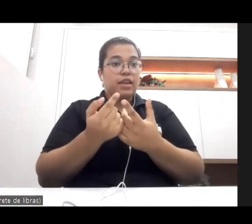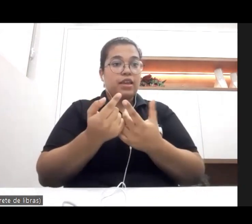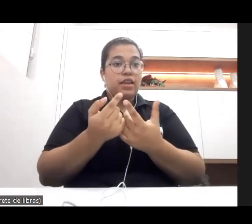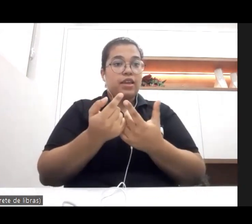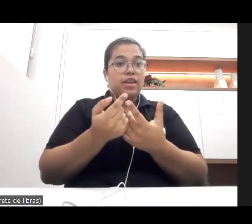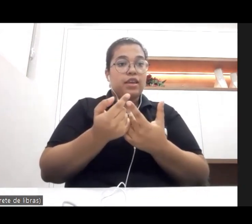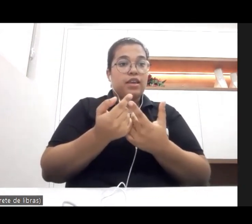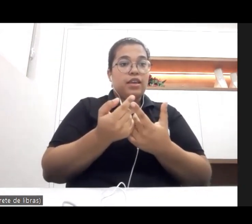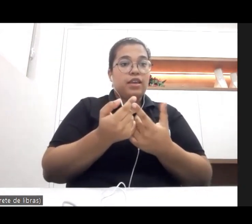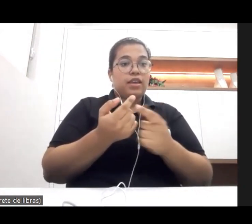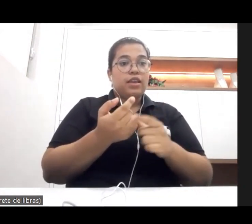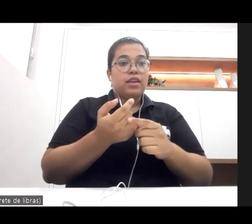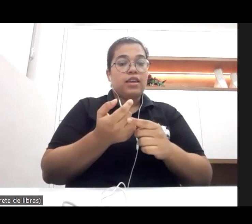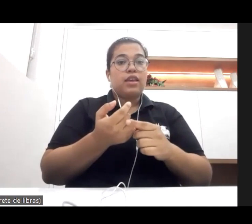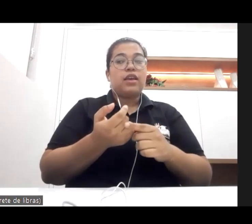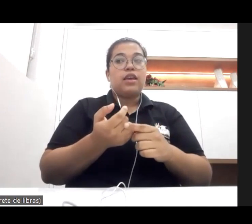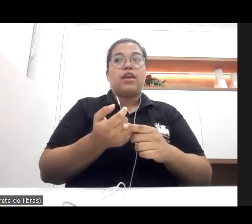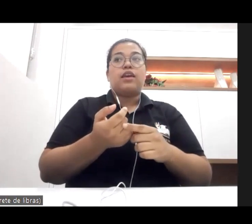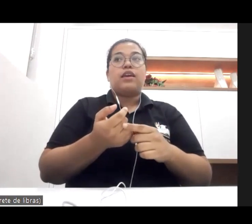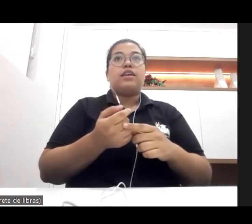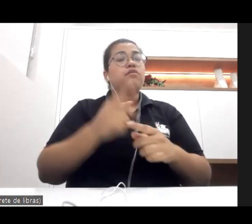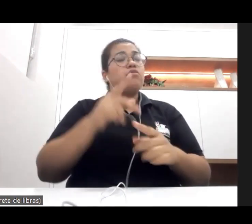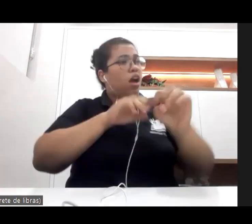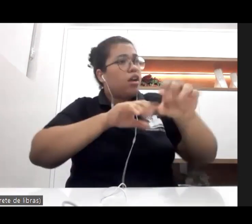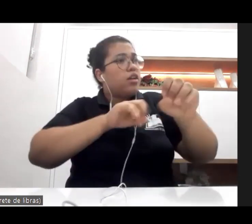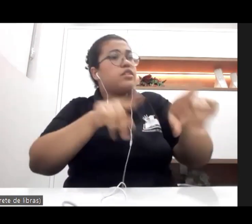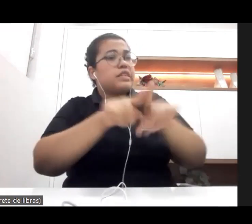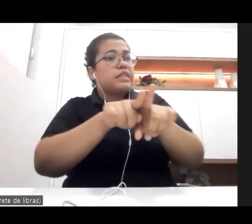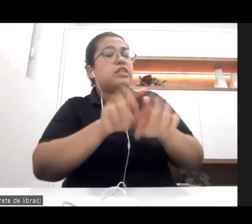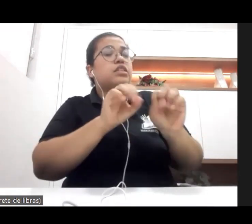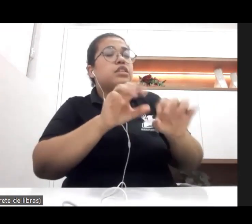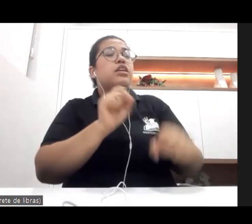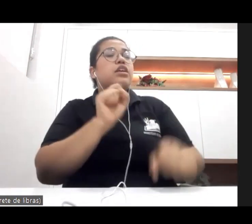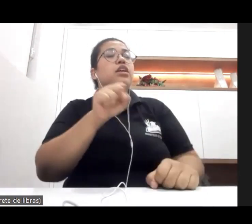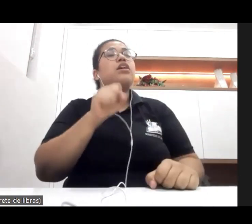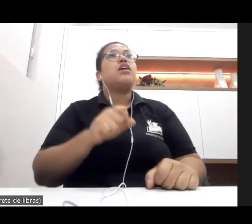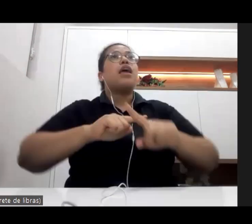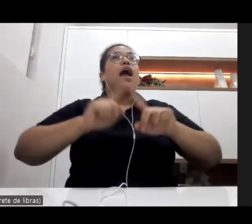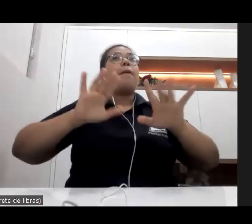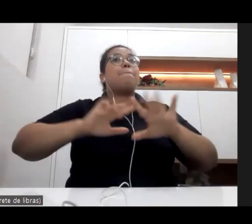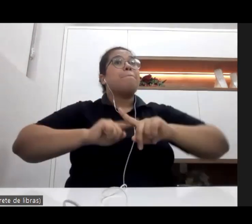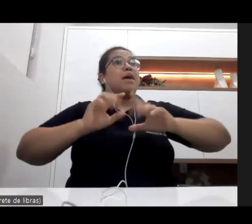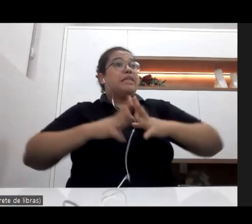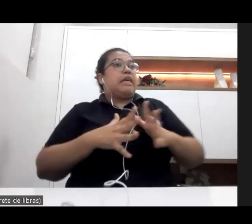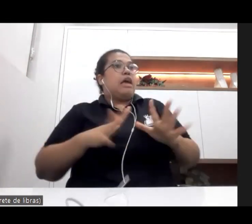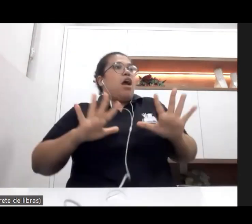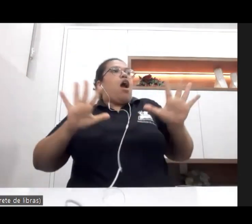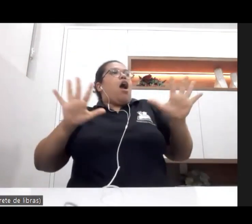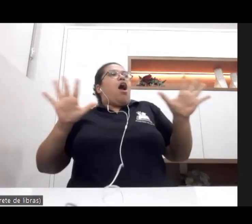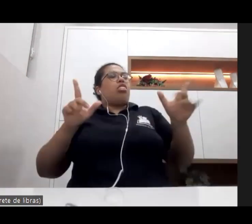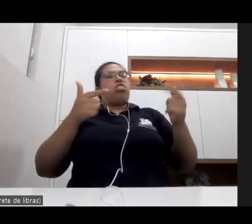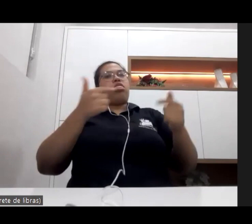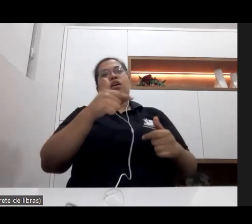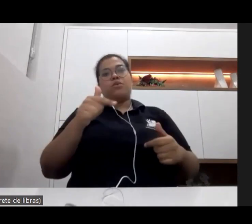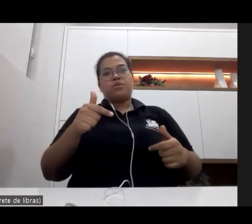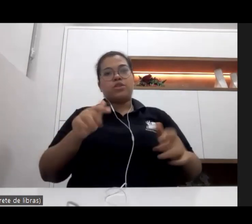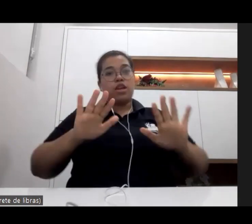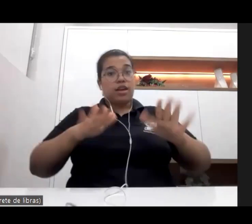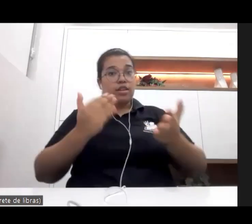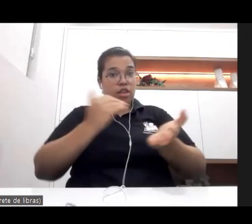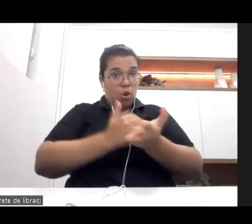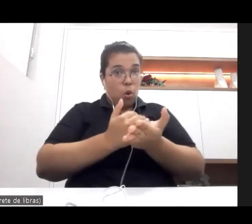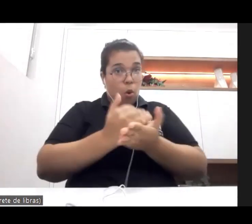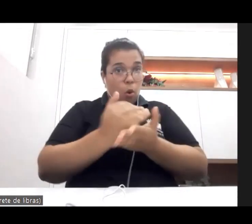institucionalidade, o mesmo reconhecimento, visibilidade e amplitude. Por isso, iniciativas como essa são